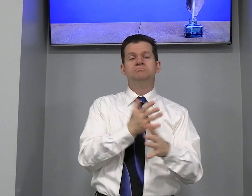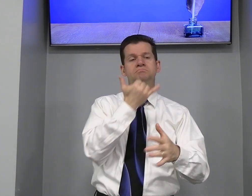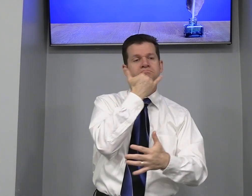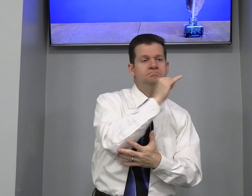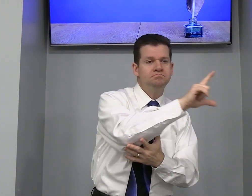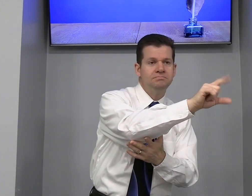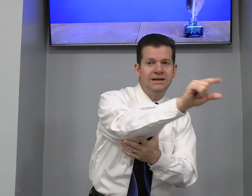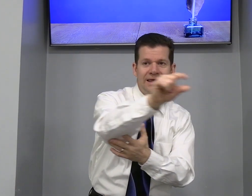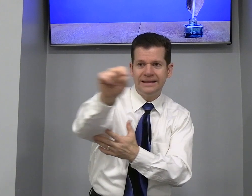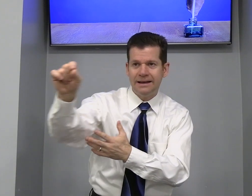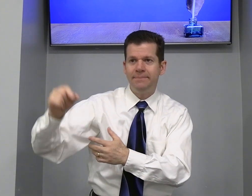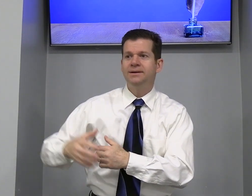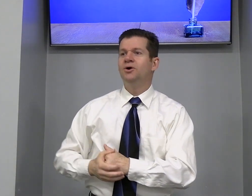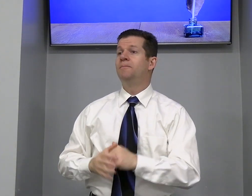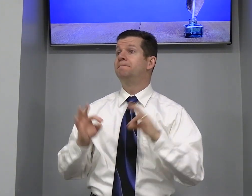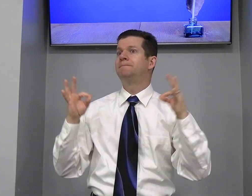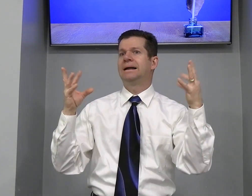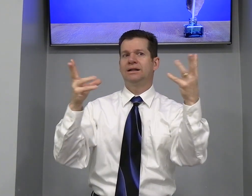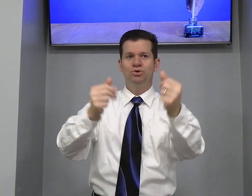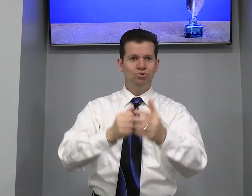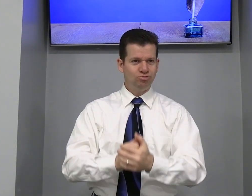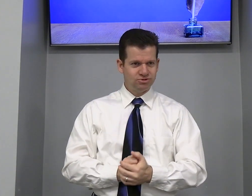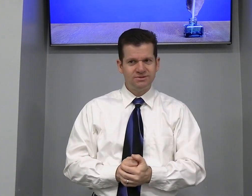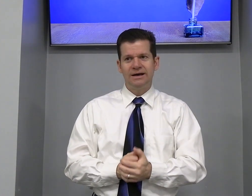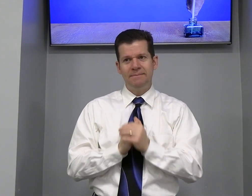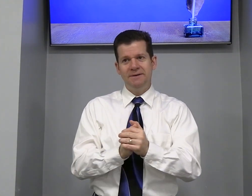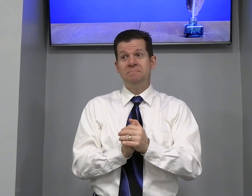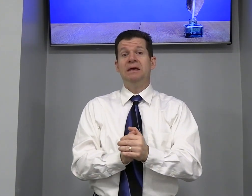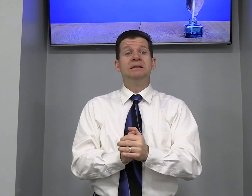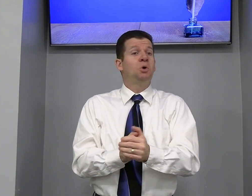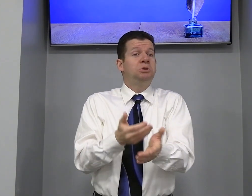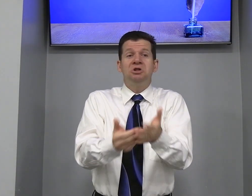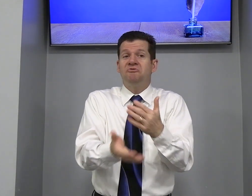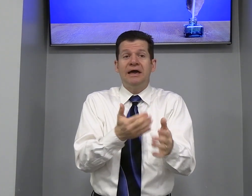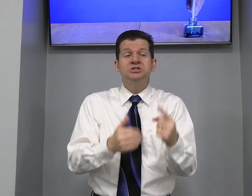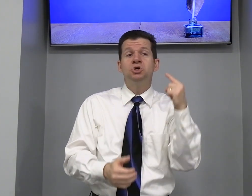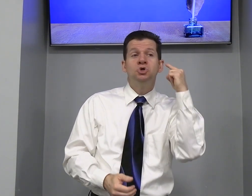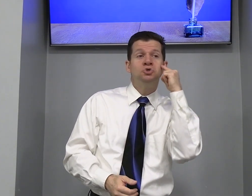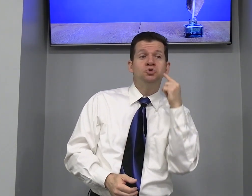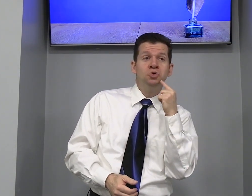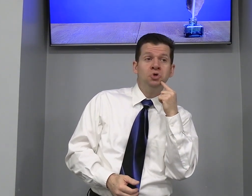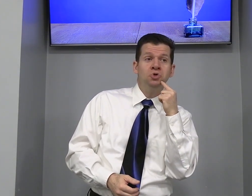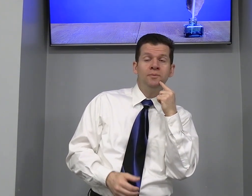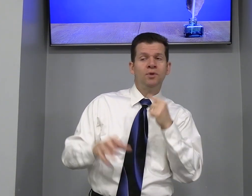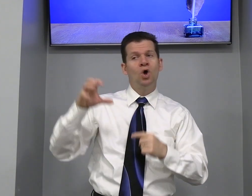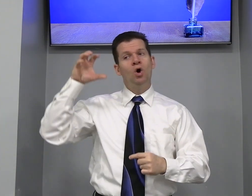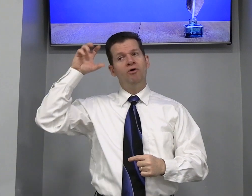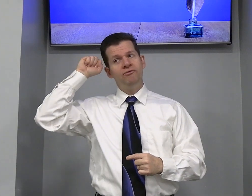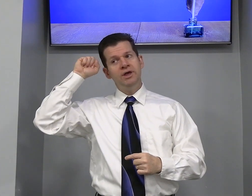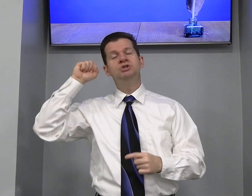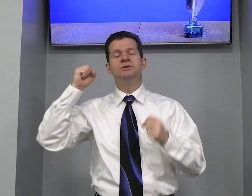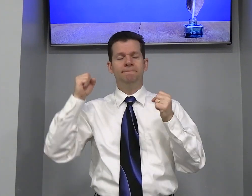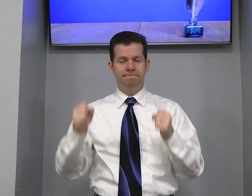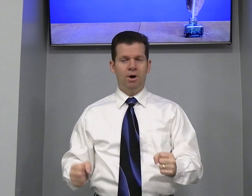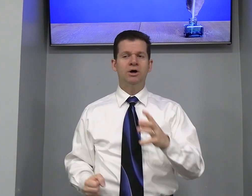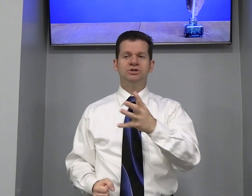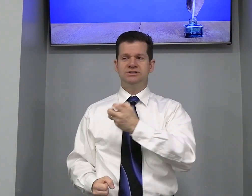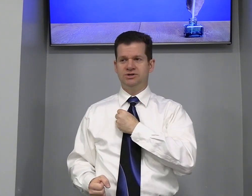Ele quer dar perdão Para todos Amém Então Tanto faz Surdo Ouvinte Pode ser